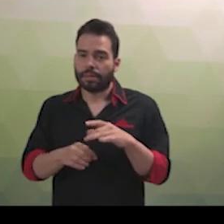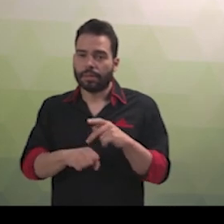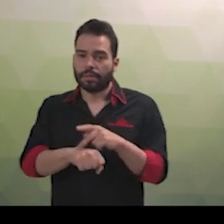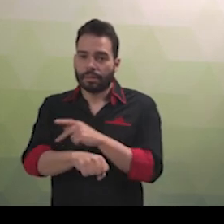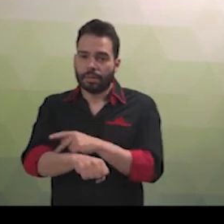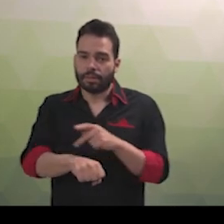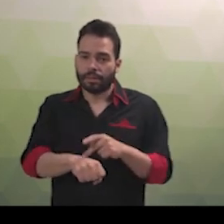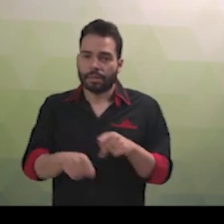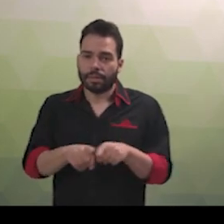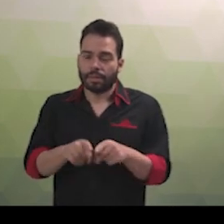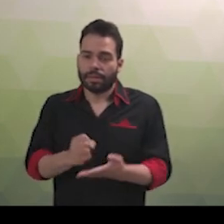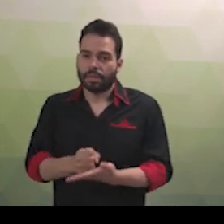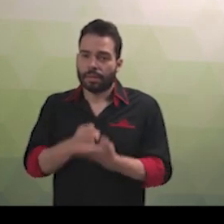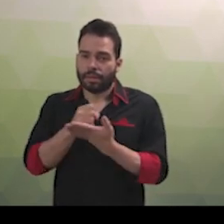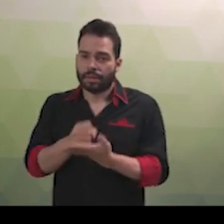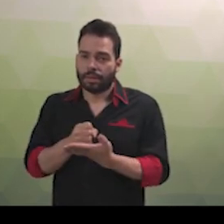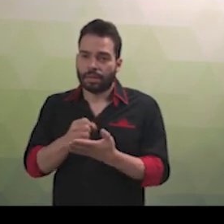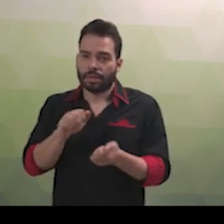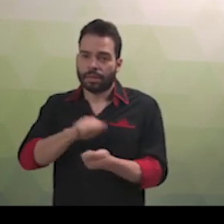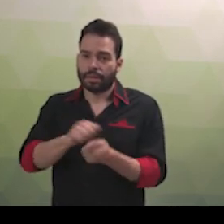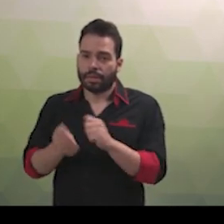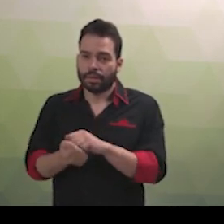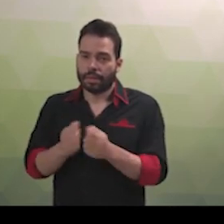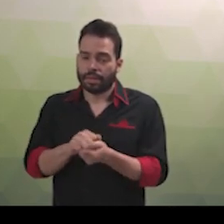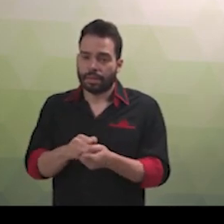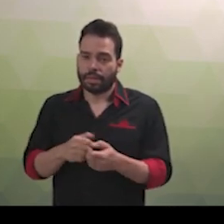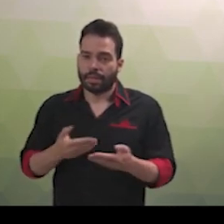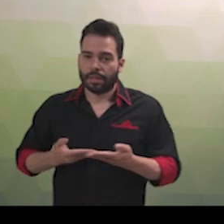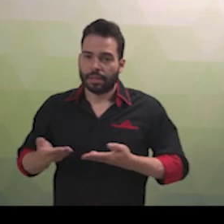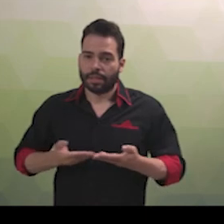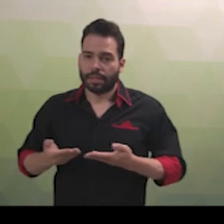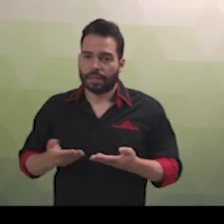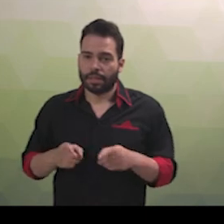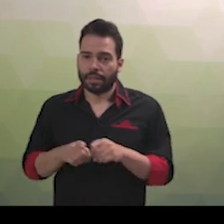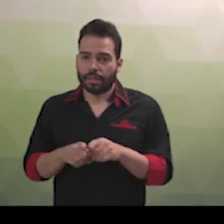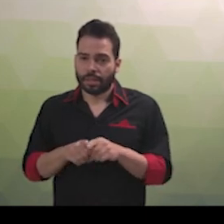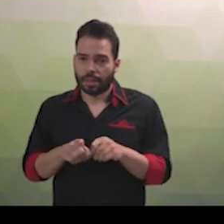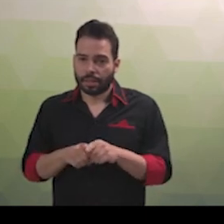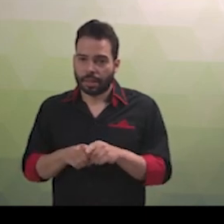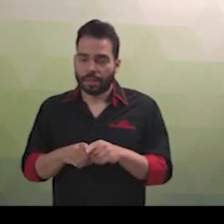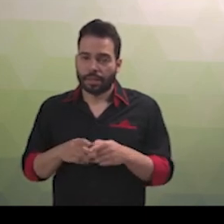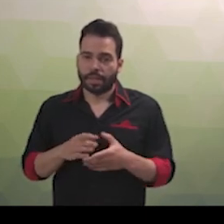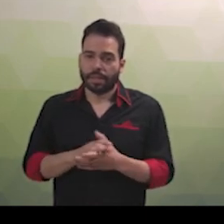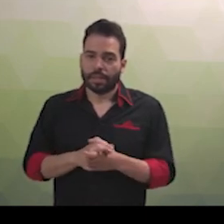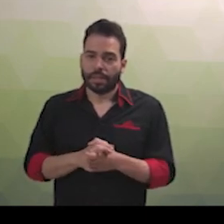Os órgãos da administração pública estadual, municipal e do Distrito Federal, direta e indireta,